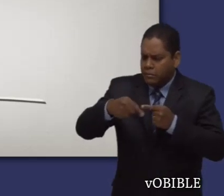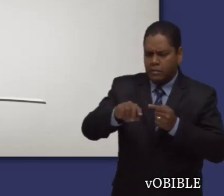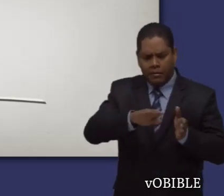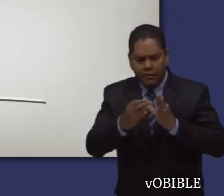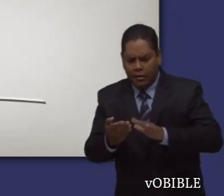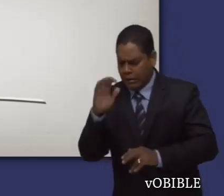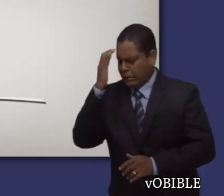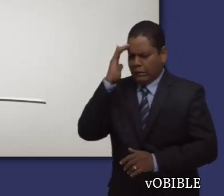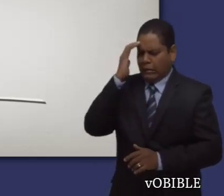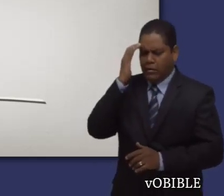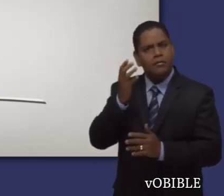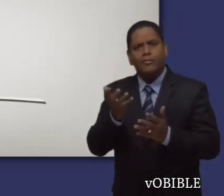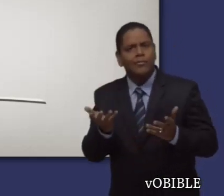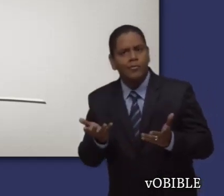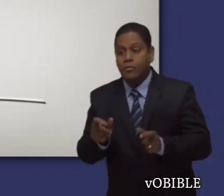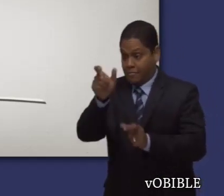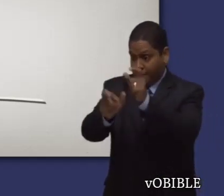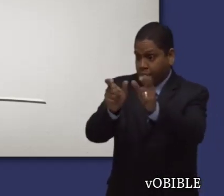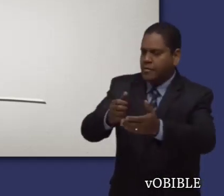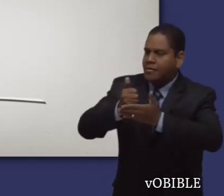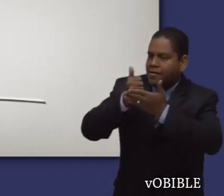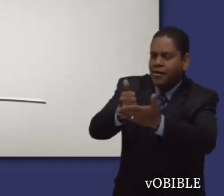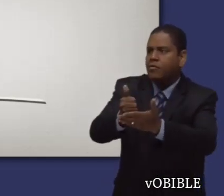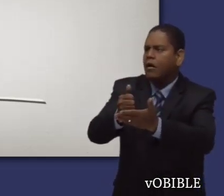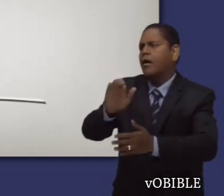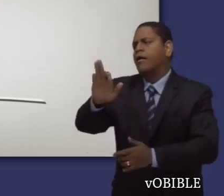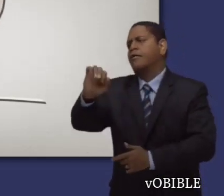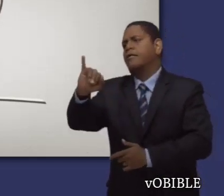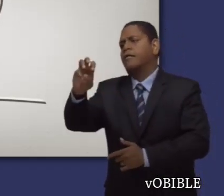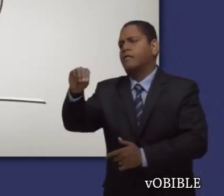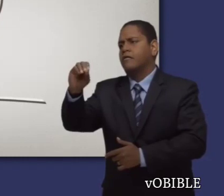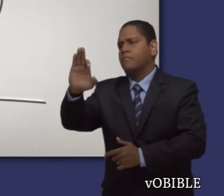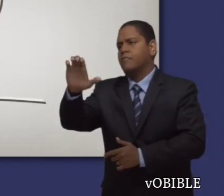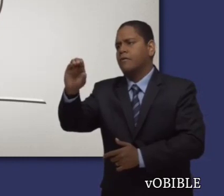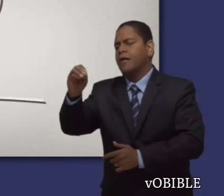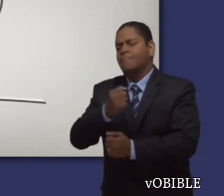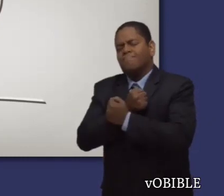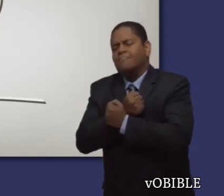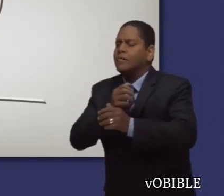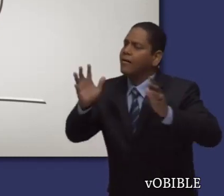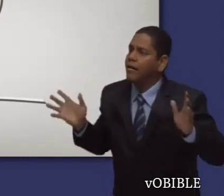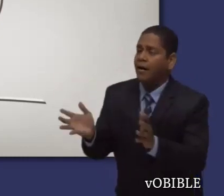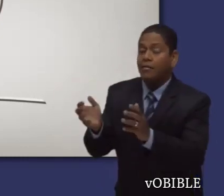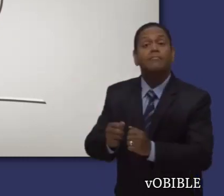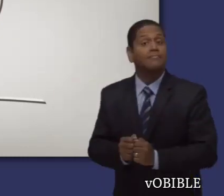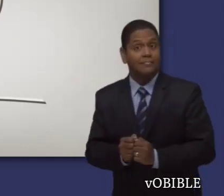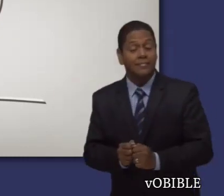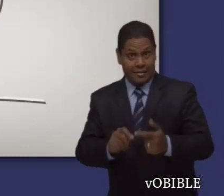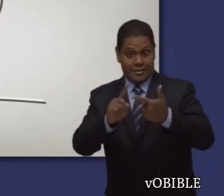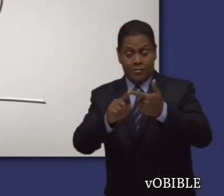demás, especialmente por su querido Timoteo. En que quienes desearan vivir con devoción a Dios